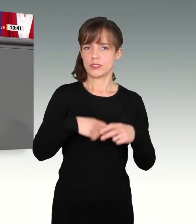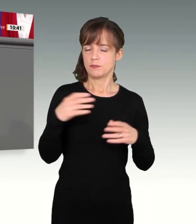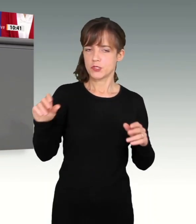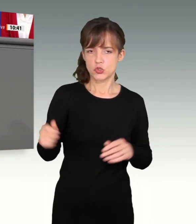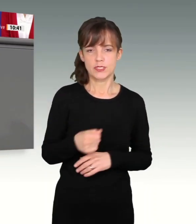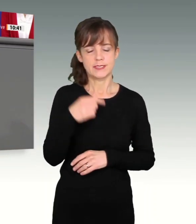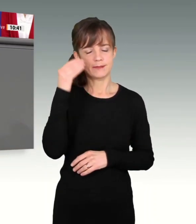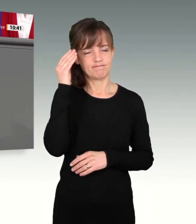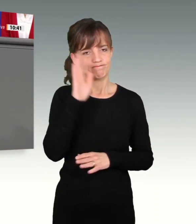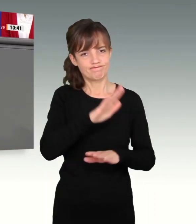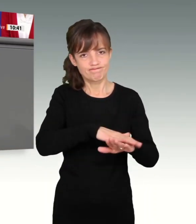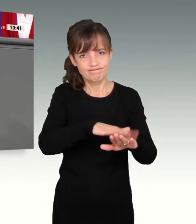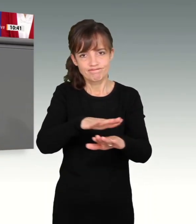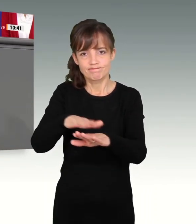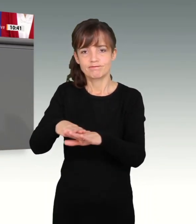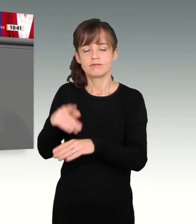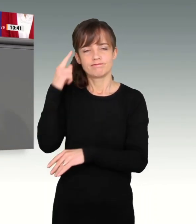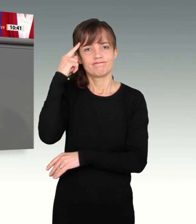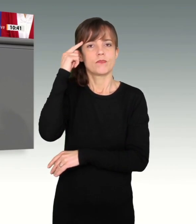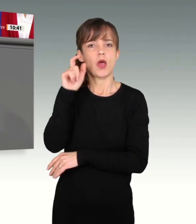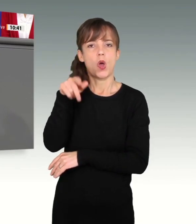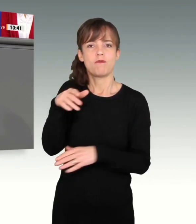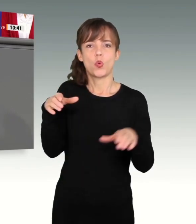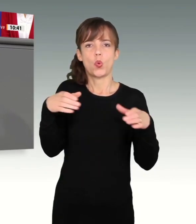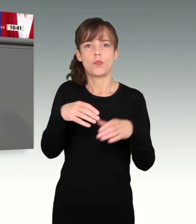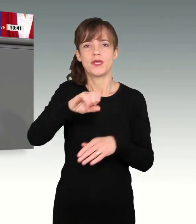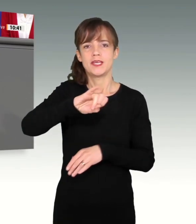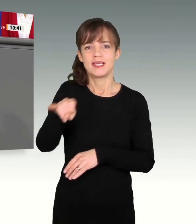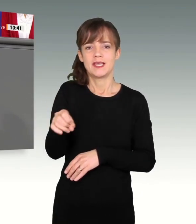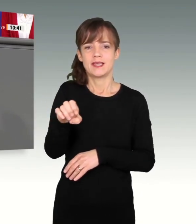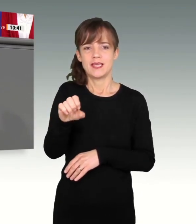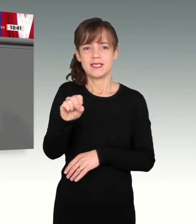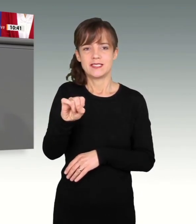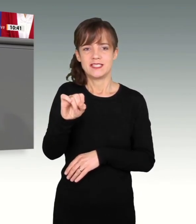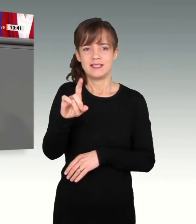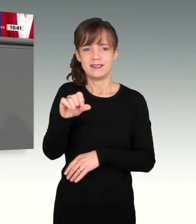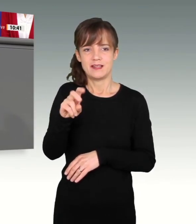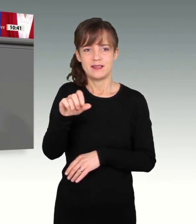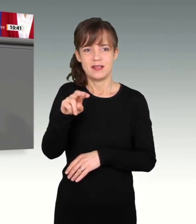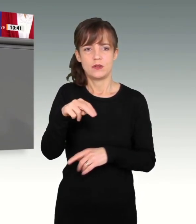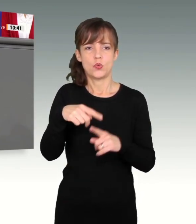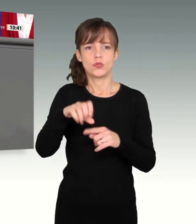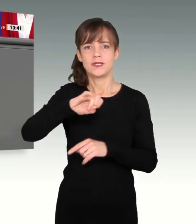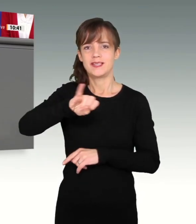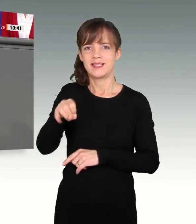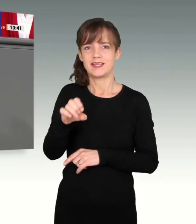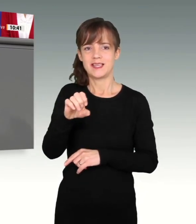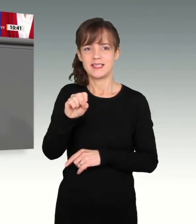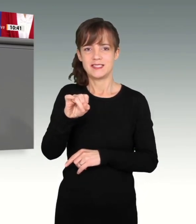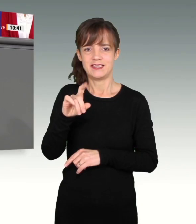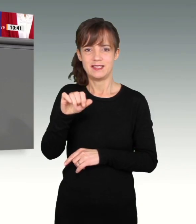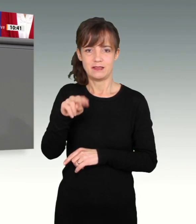Jesidinnen und Jesiden zu denken, so an das Leid von Nadja Murat. Mit ihr hatten wir bei der Wahl des